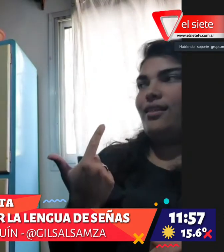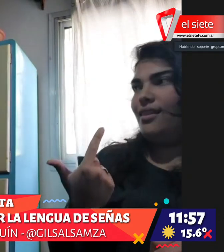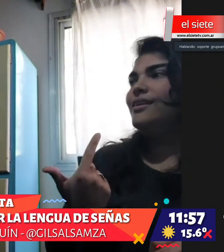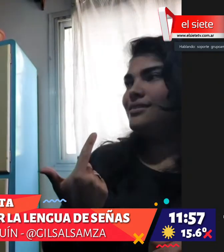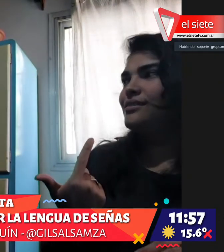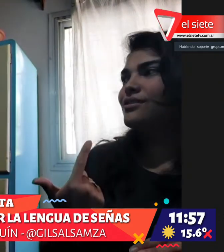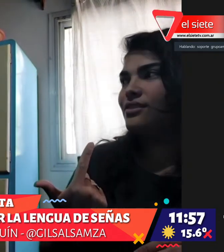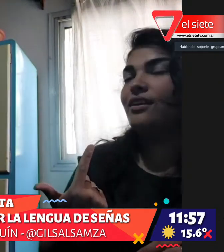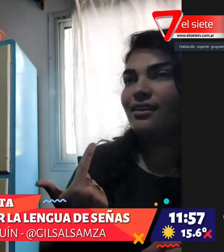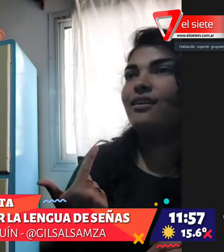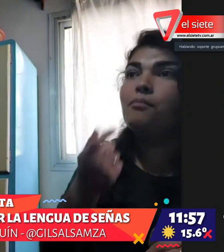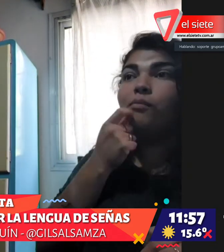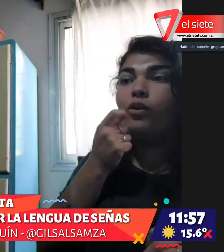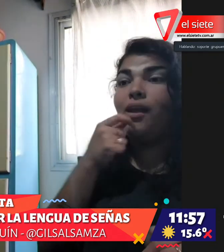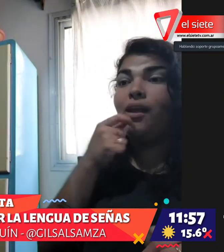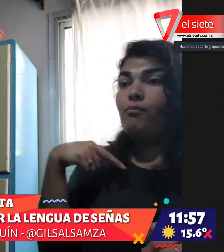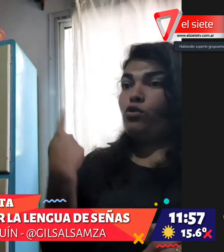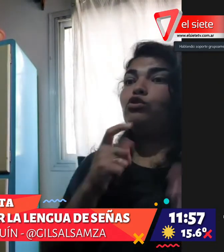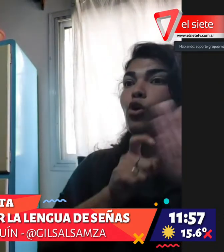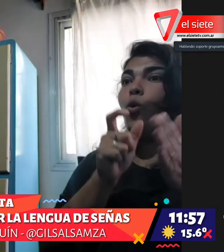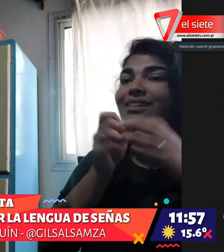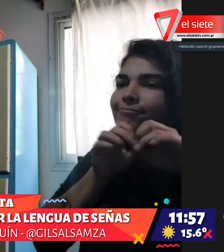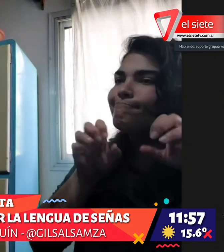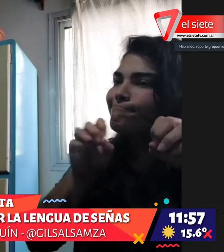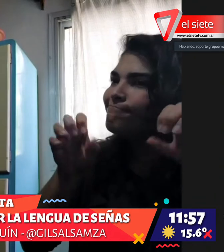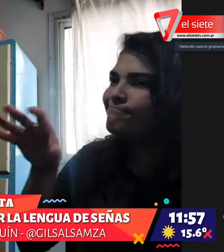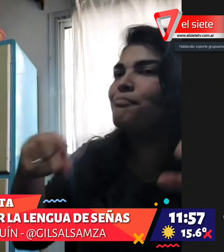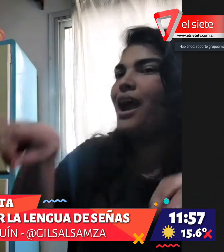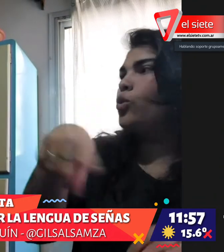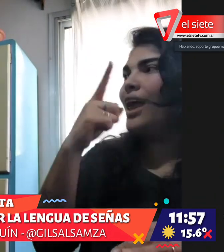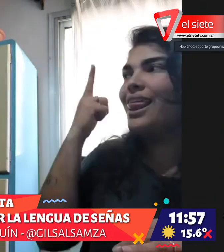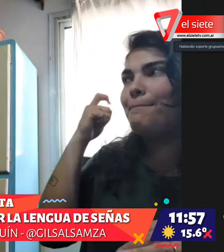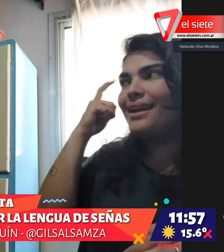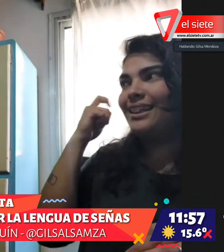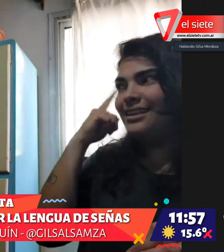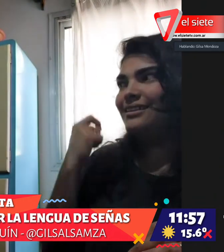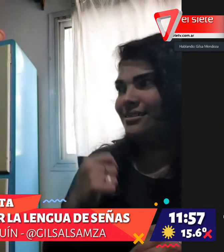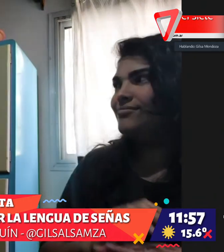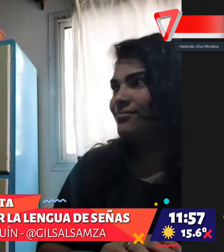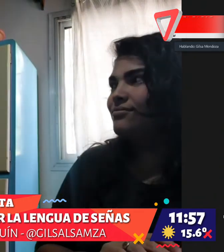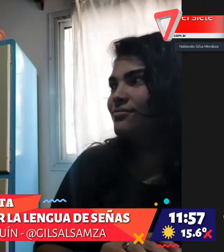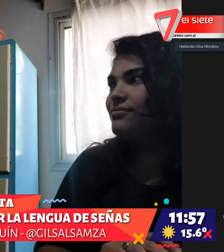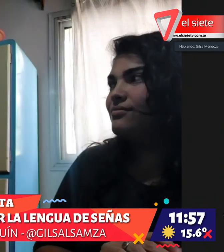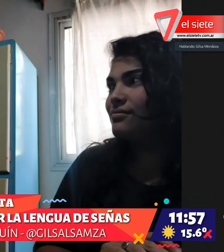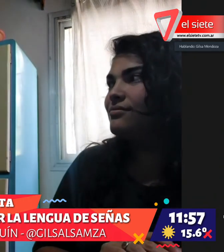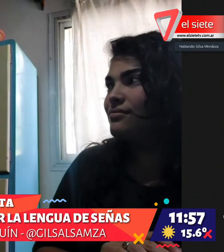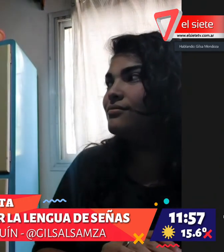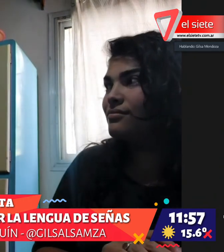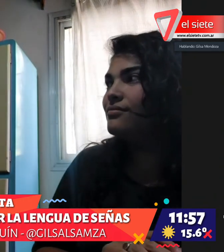y personas sordas. Claro, claro. Bien. Pati, esta pregunta para vos. También se está difundiendo a través de las redes para que se tome